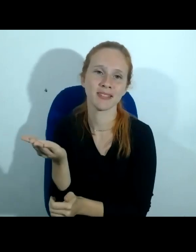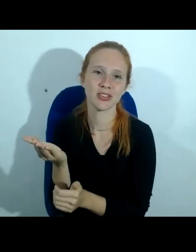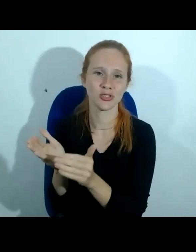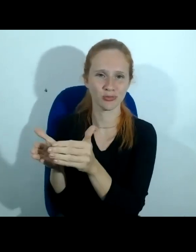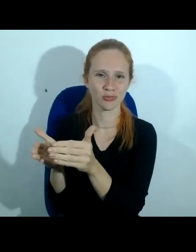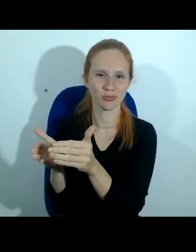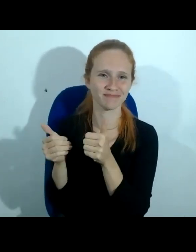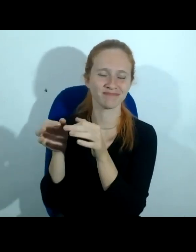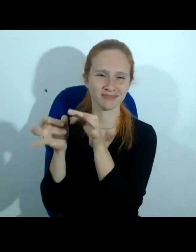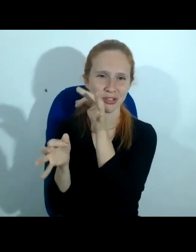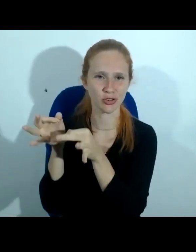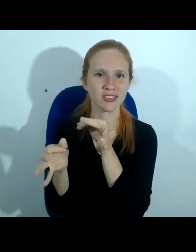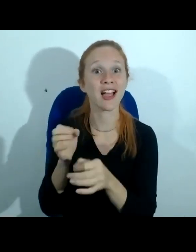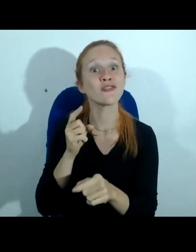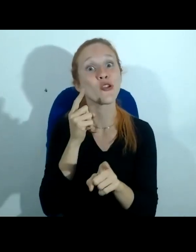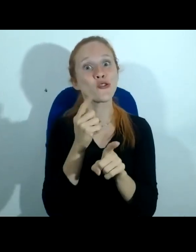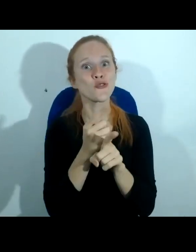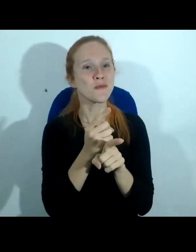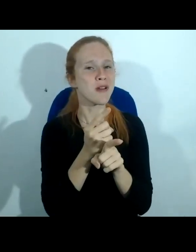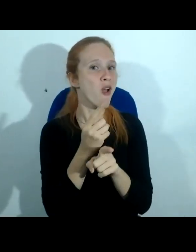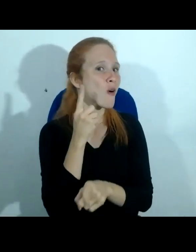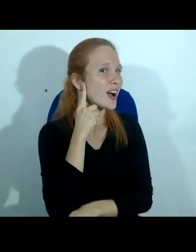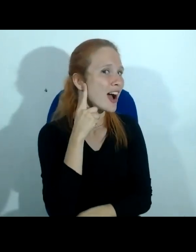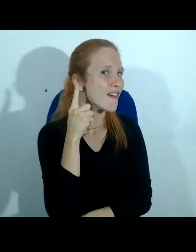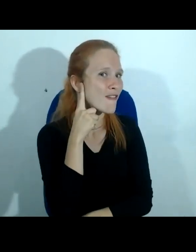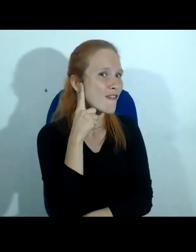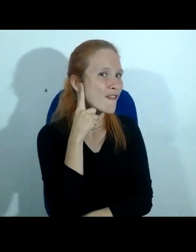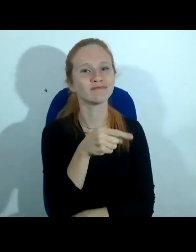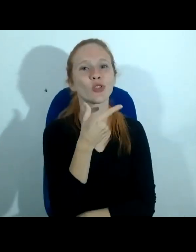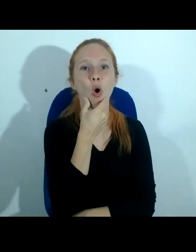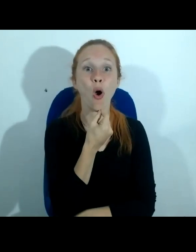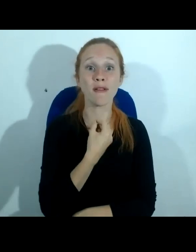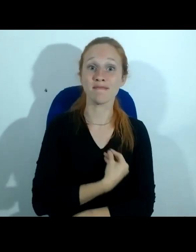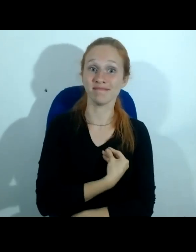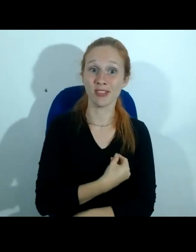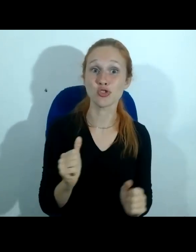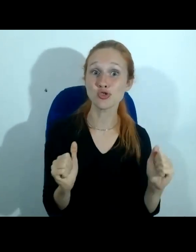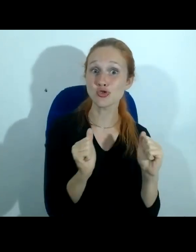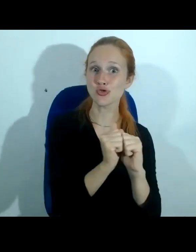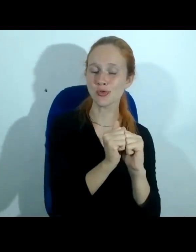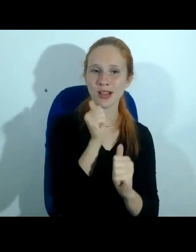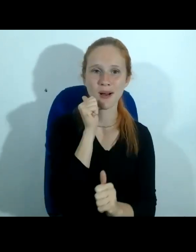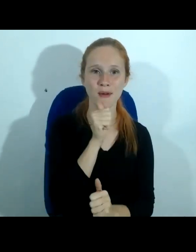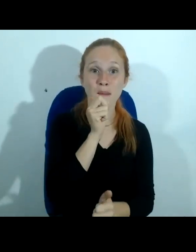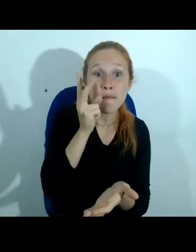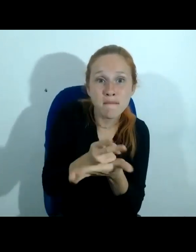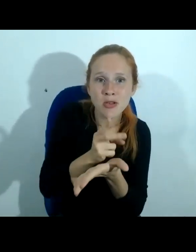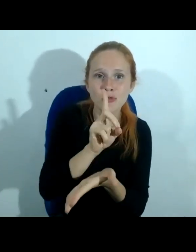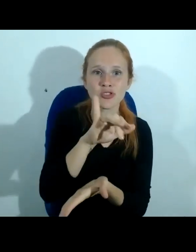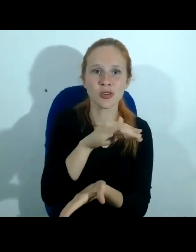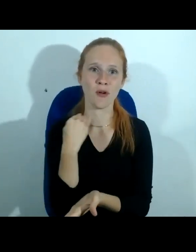e quando descobre então ao fundo a voz do suspeito quando ela pede para tocar uma música